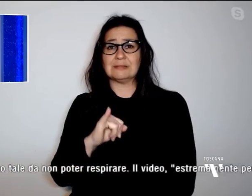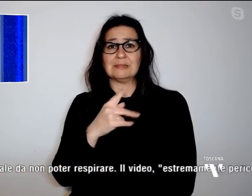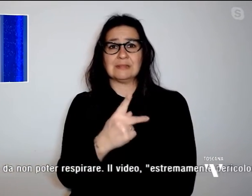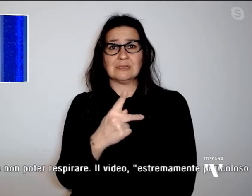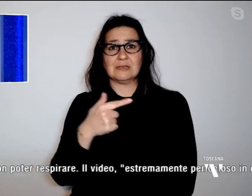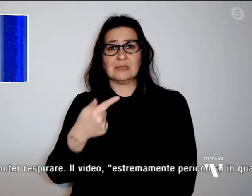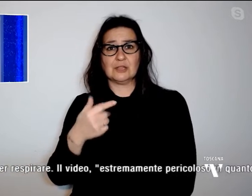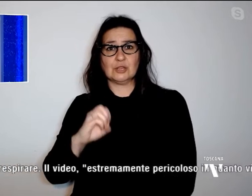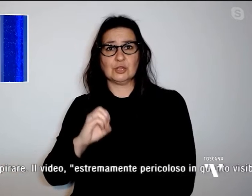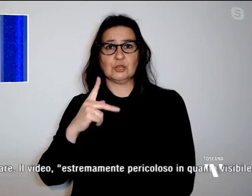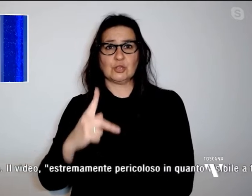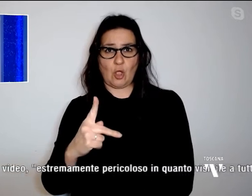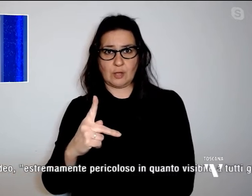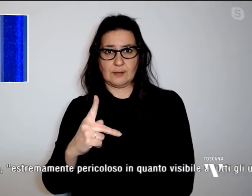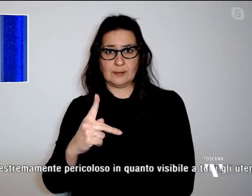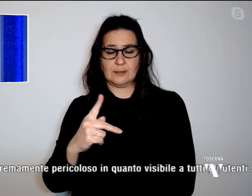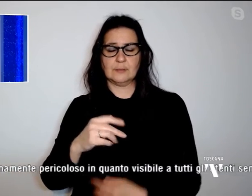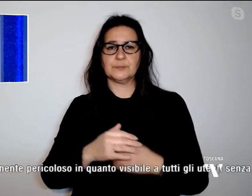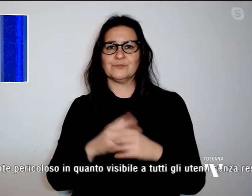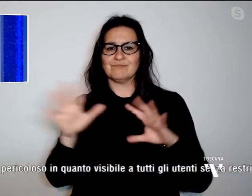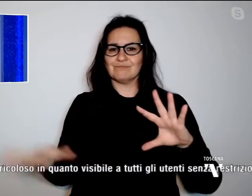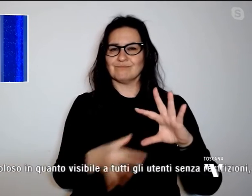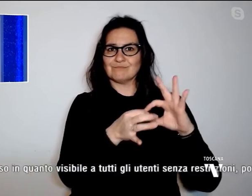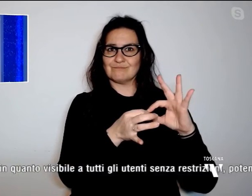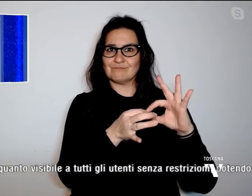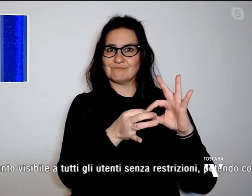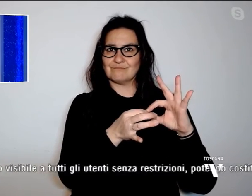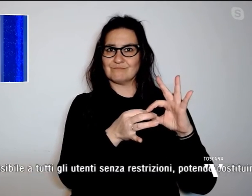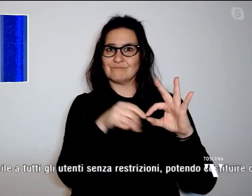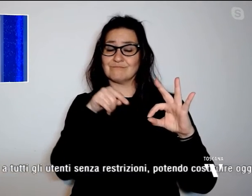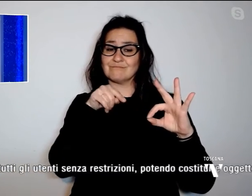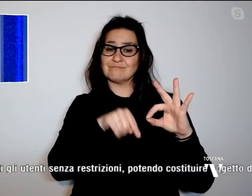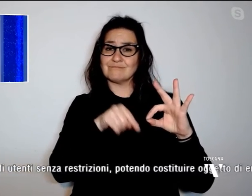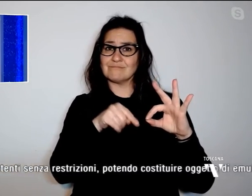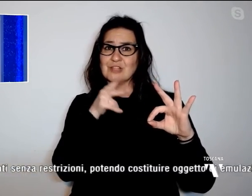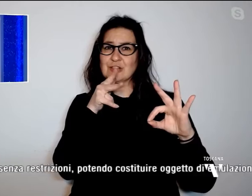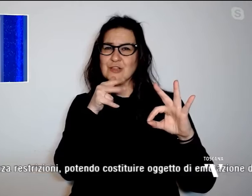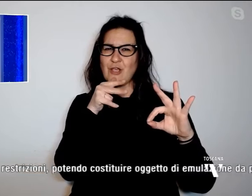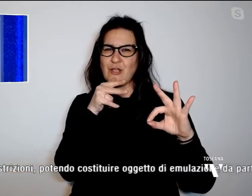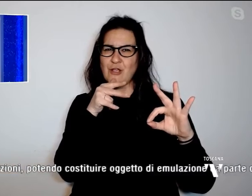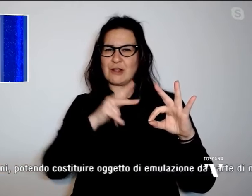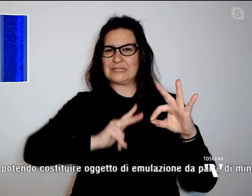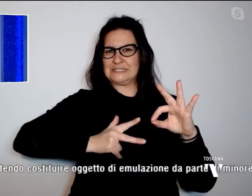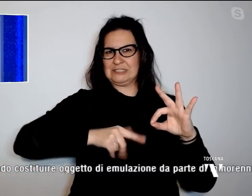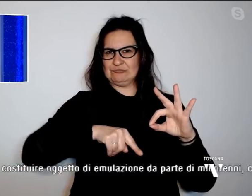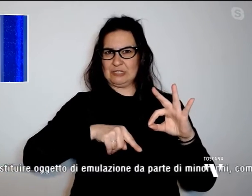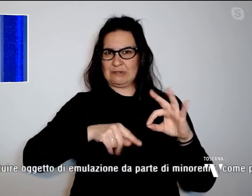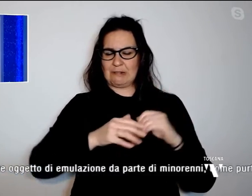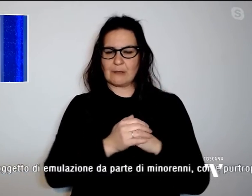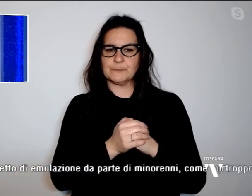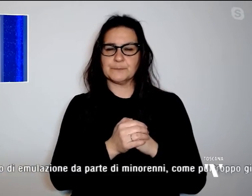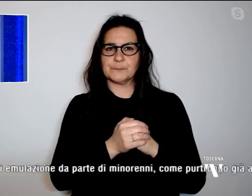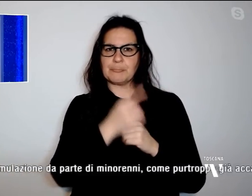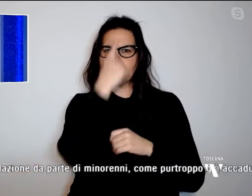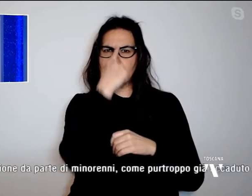riconducibile al profilo della influencer siciliana, nel quale viene visualizzato un